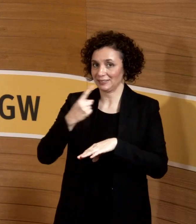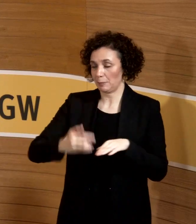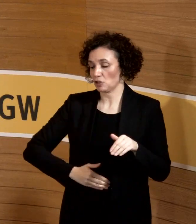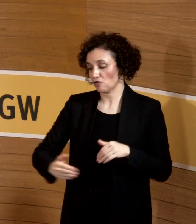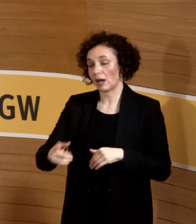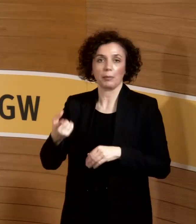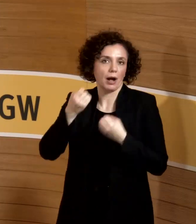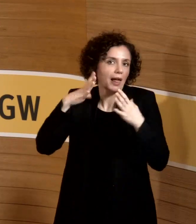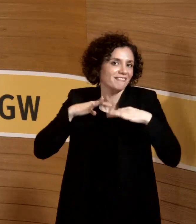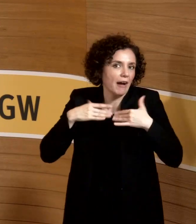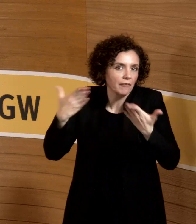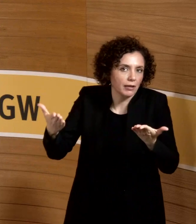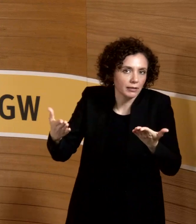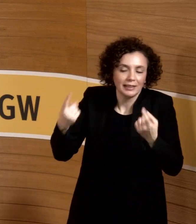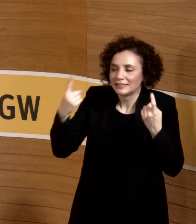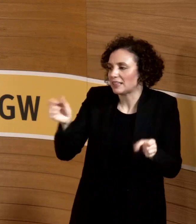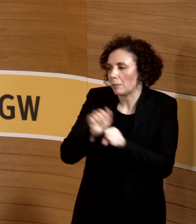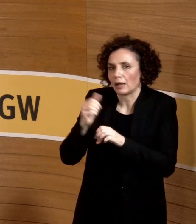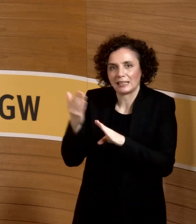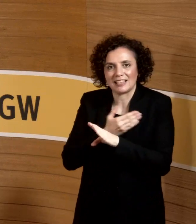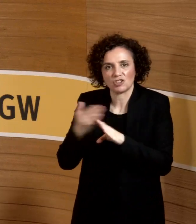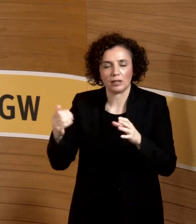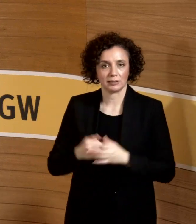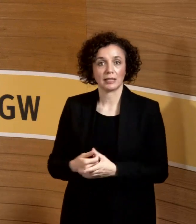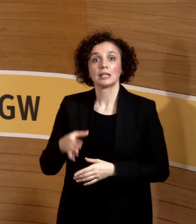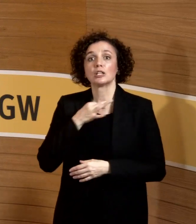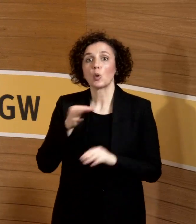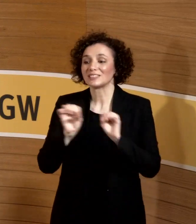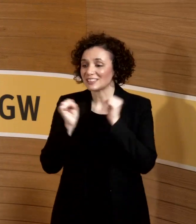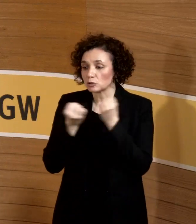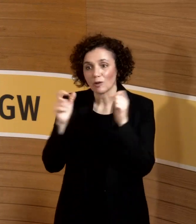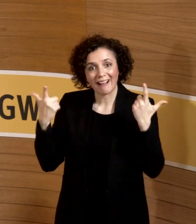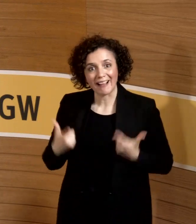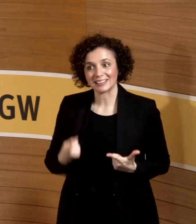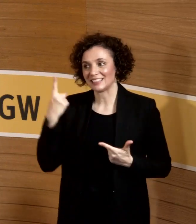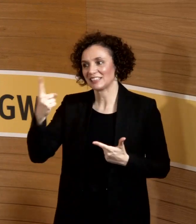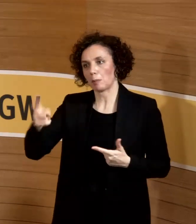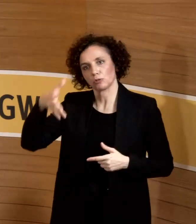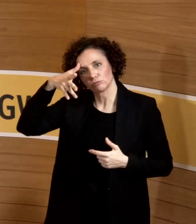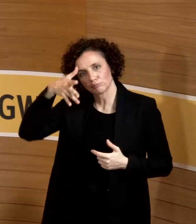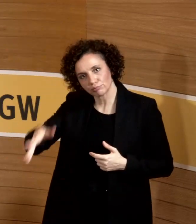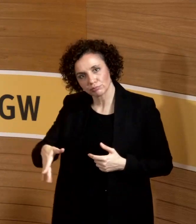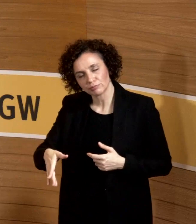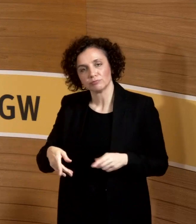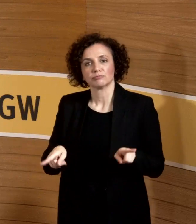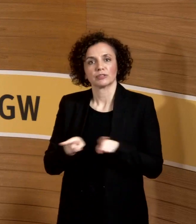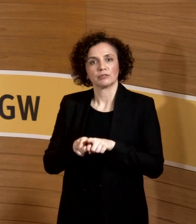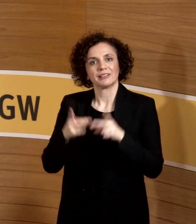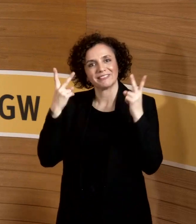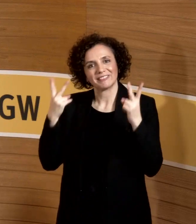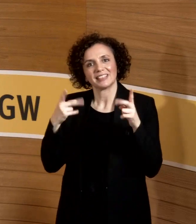den Schwangeren frei, ob sie es möchten. Keine Notsituationen geübt sollten sie sein. Die sicheren Systeme sollten